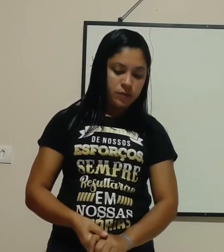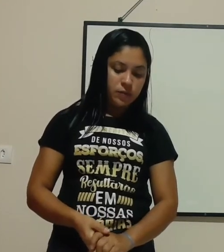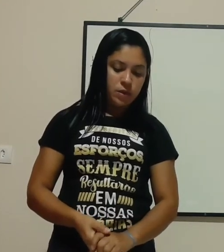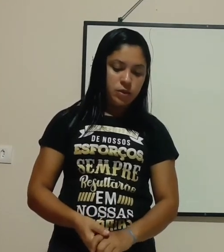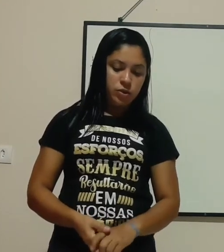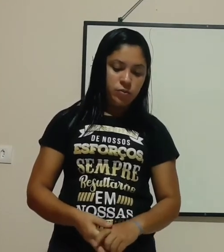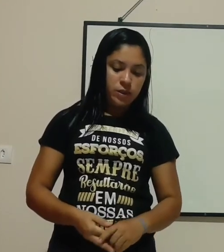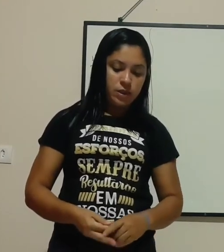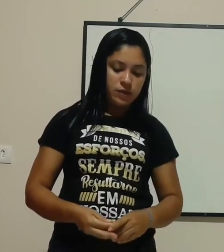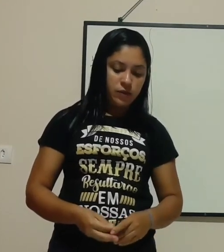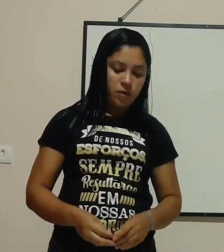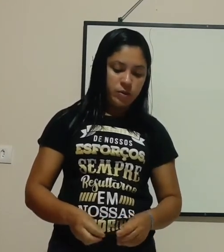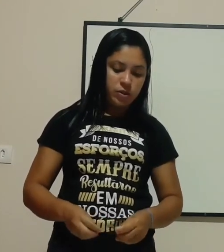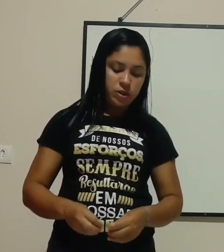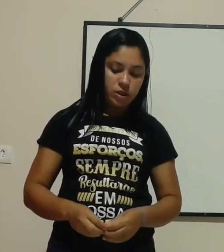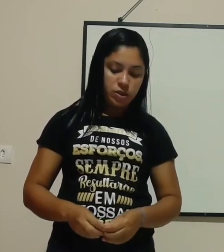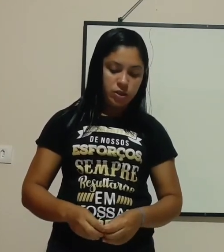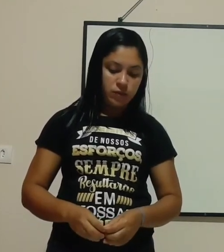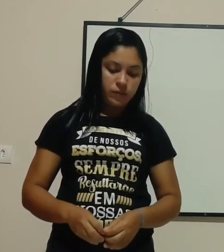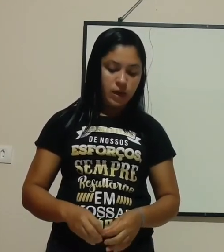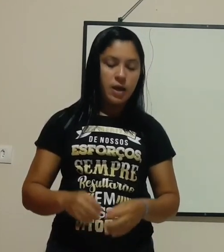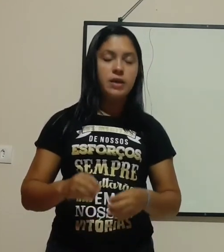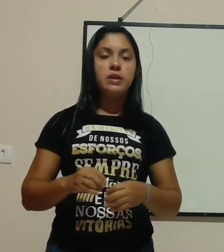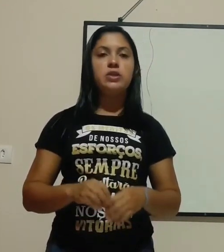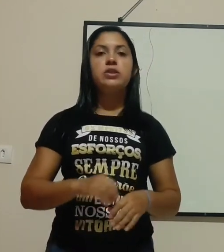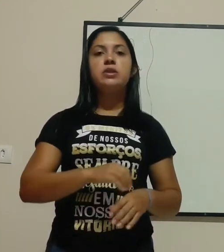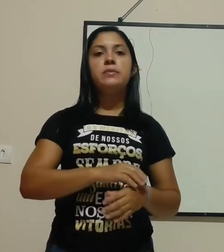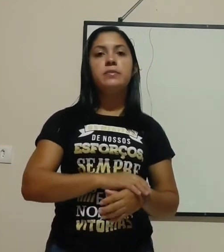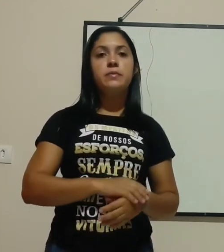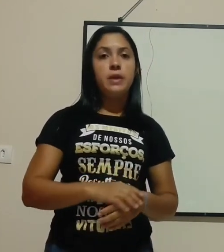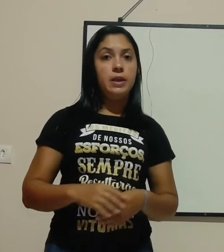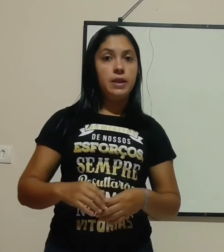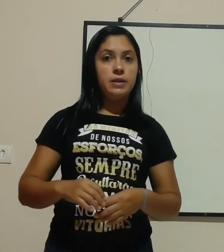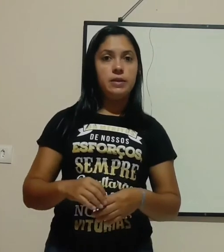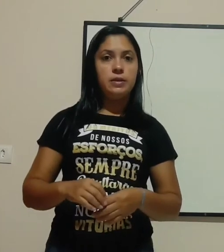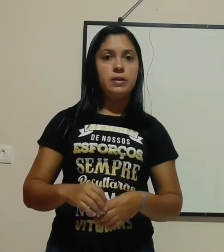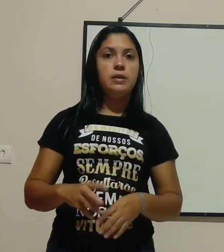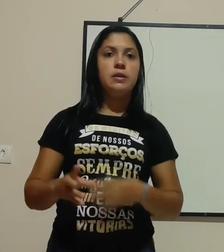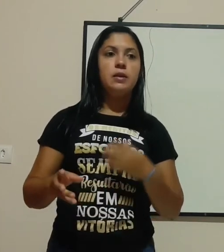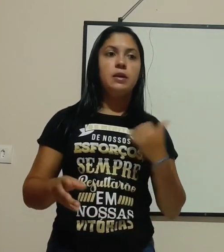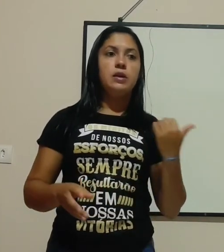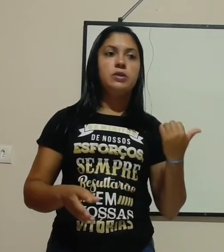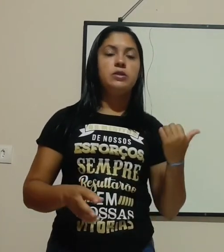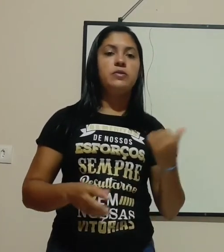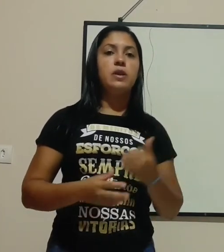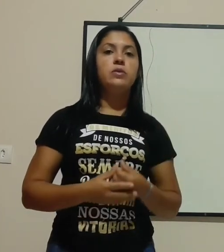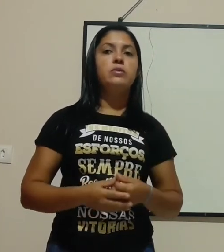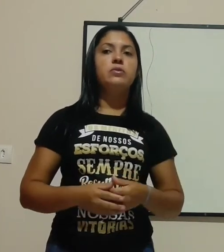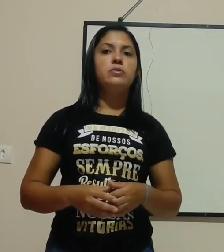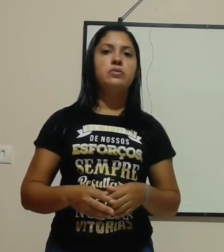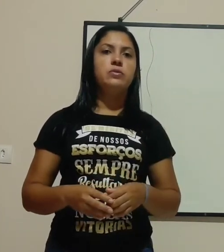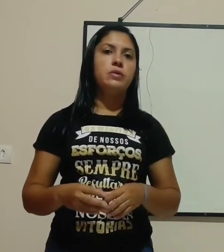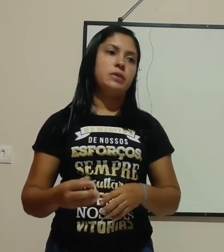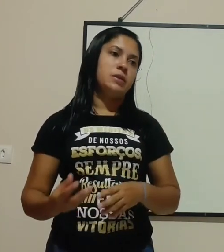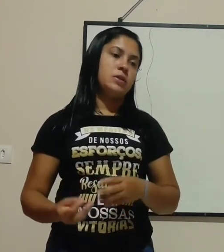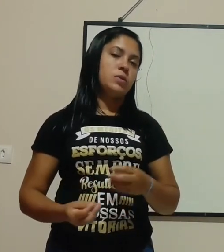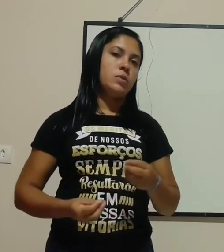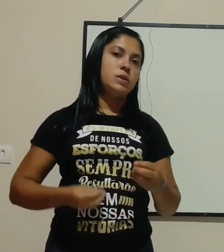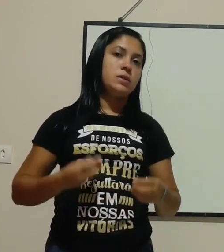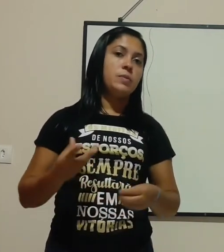de uma das formas de energia, a energia elétrica, né? A gente falou das coisas que